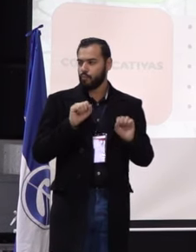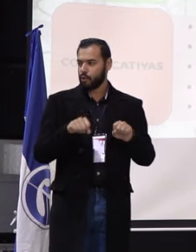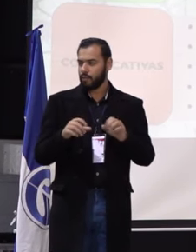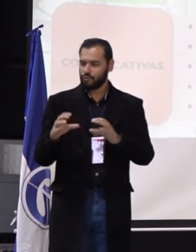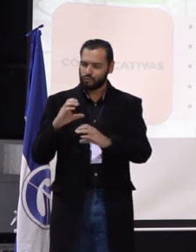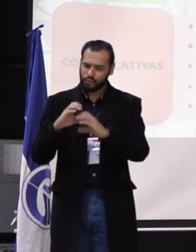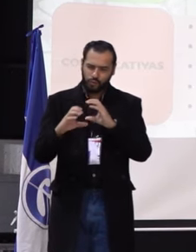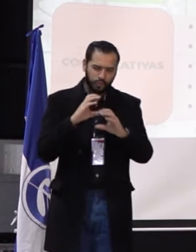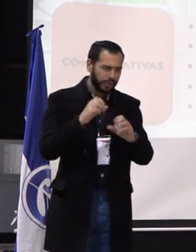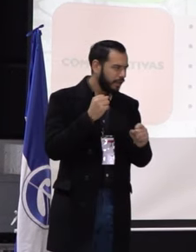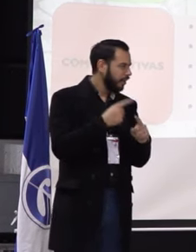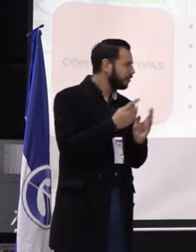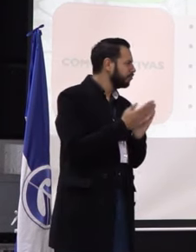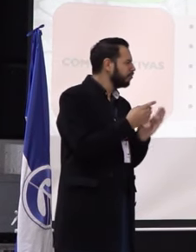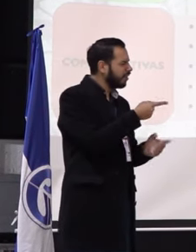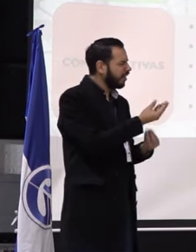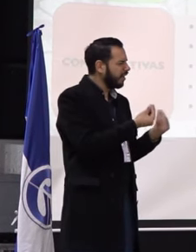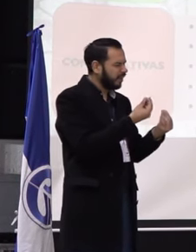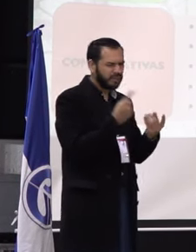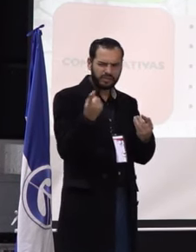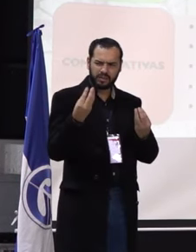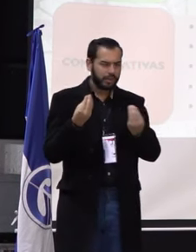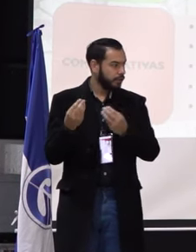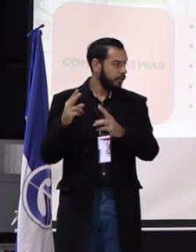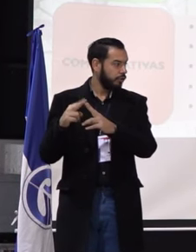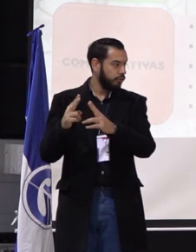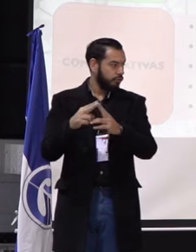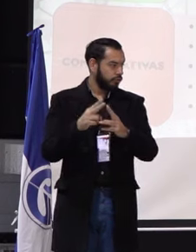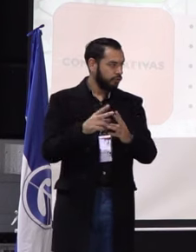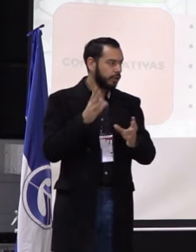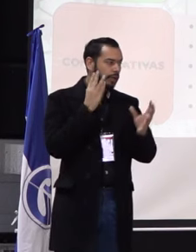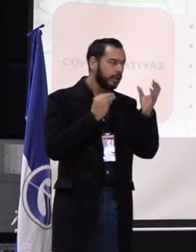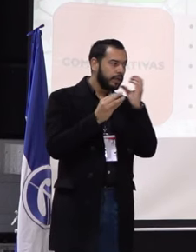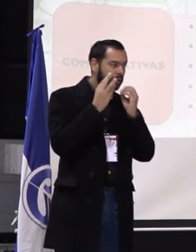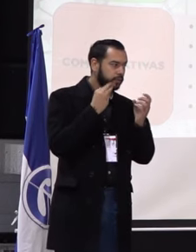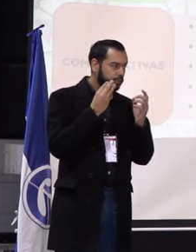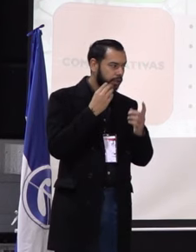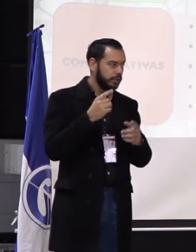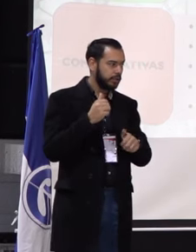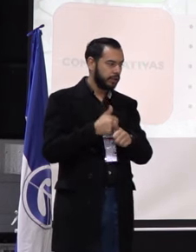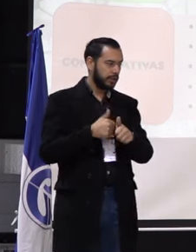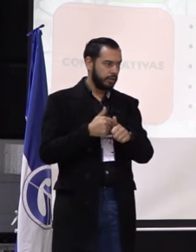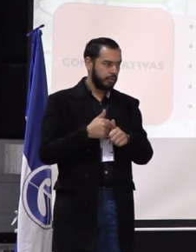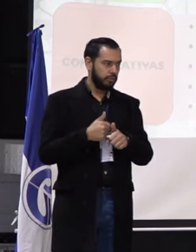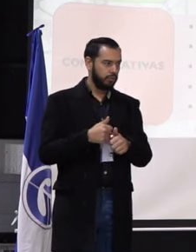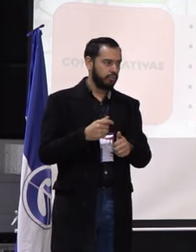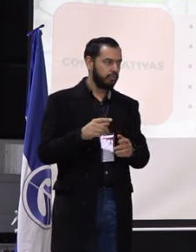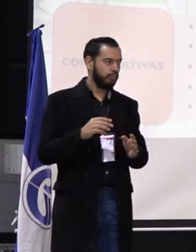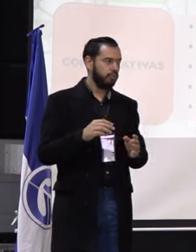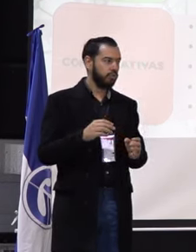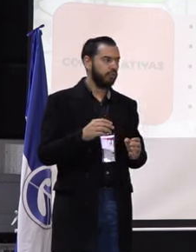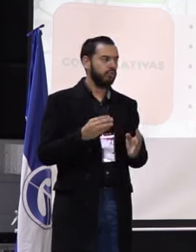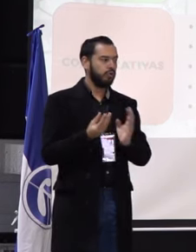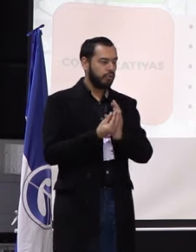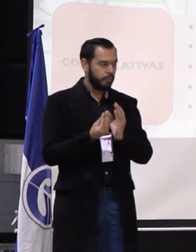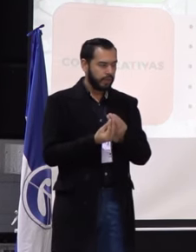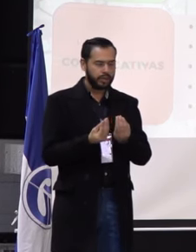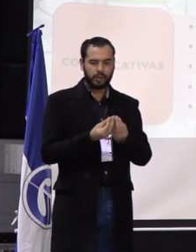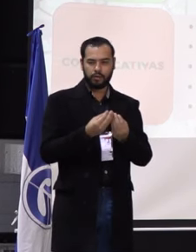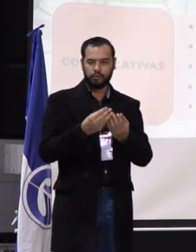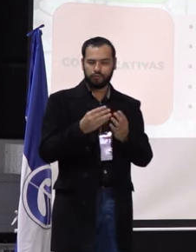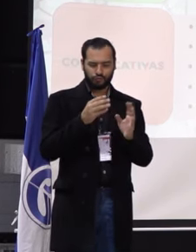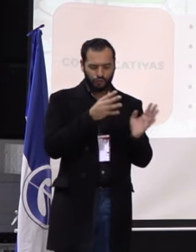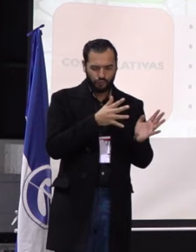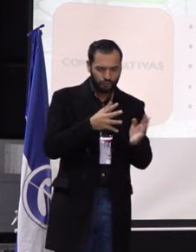donde podamos conocer cuáles han sido las experiencias de nuestros colegas académicas, formativas, de